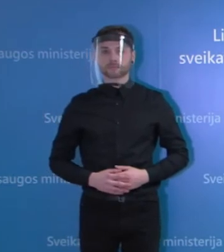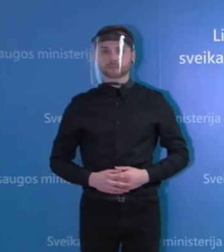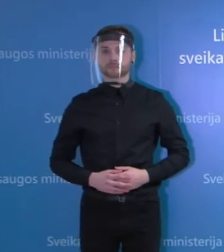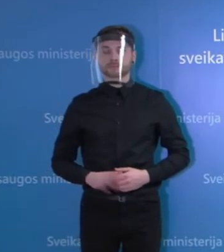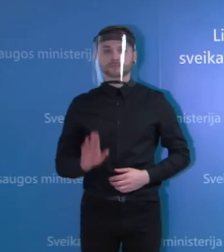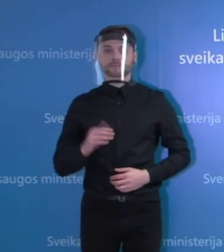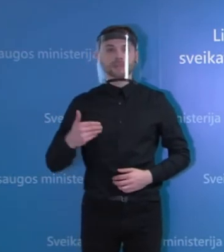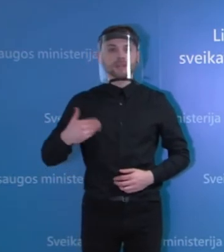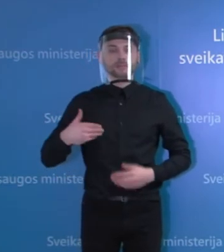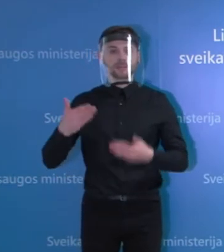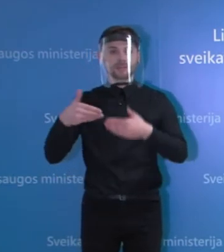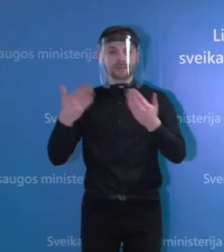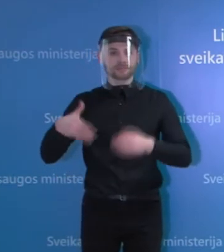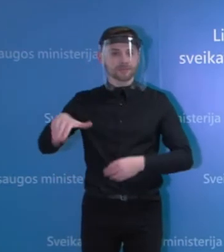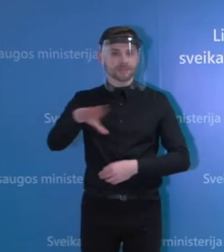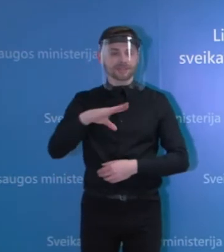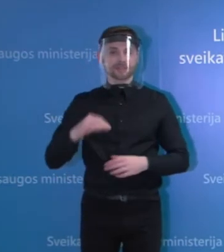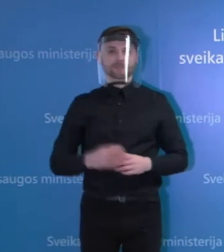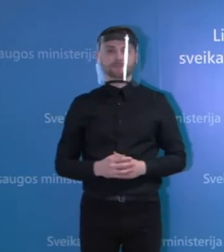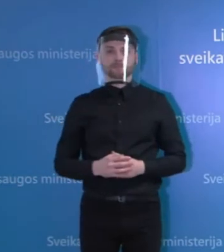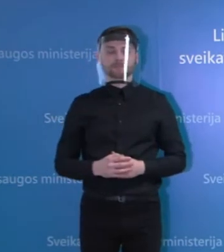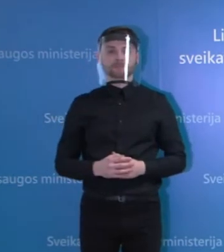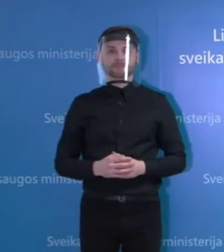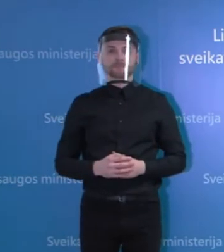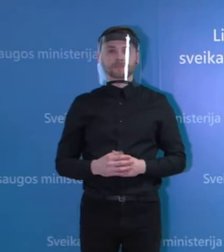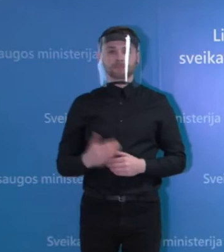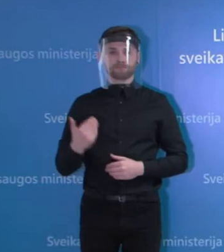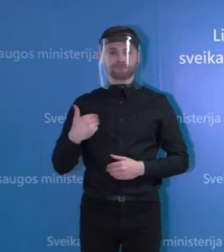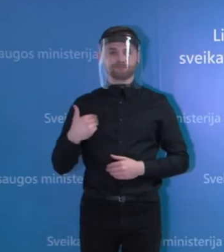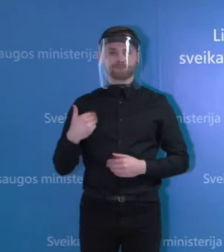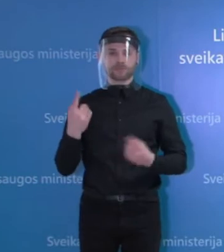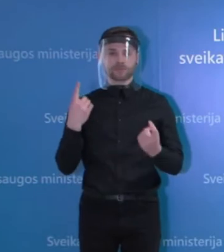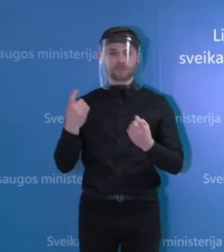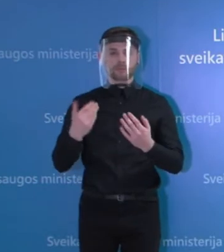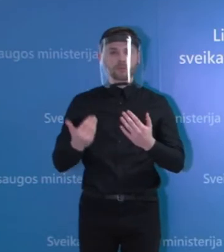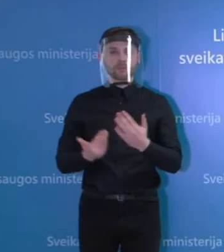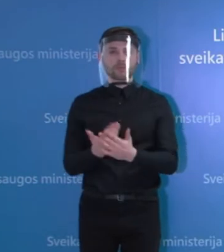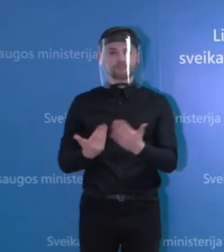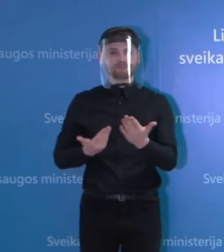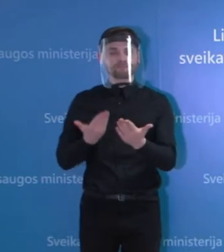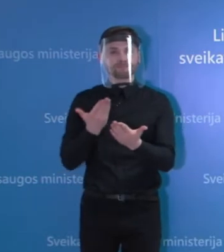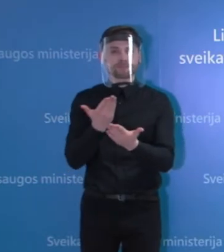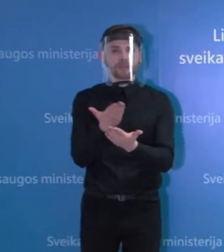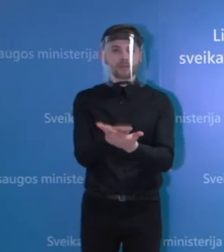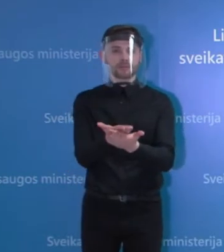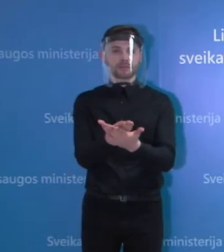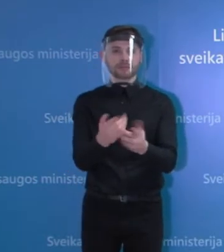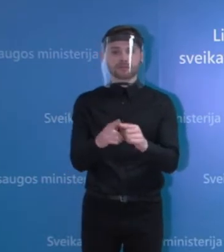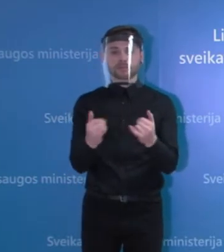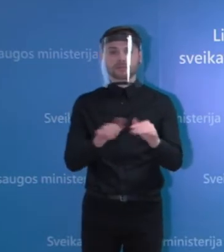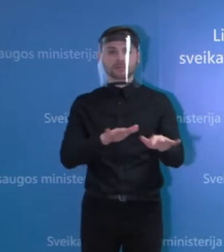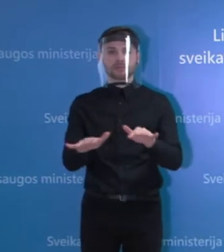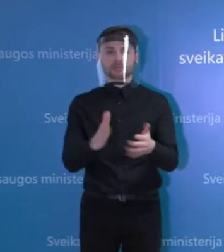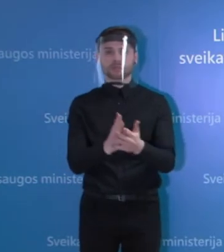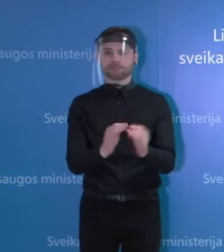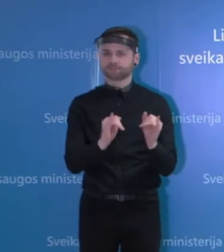Labadiena visiems. Norėčiau pristatyti iš tikrųjų tikrai liūdną situaciją,